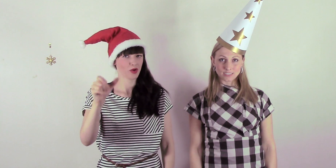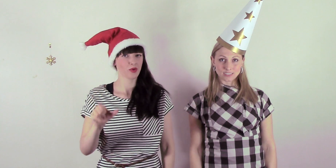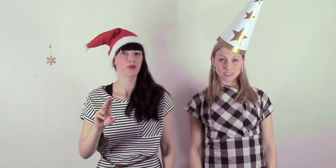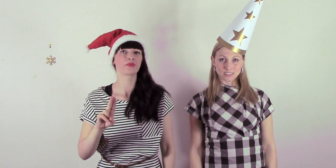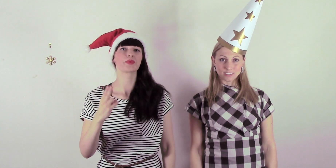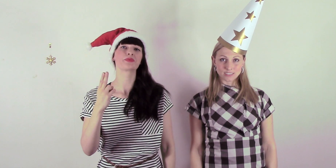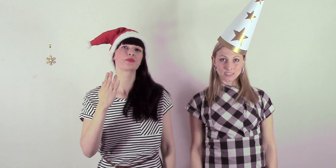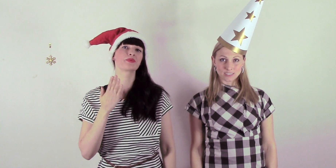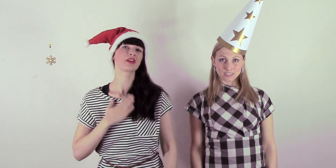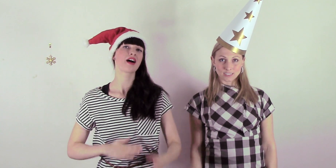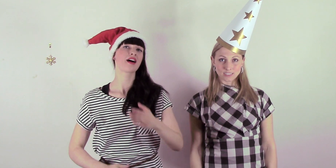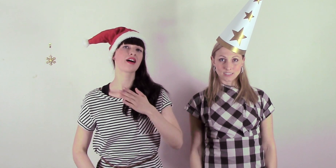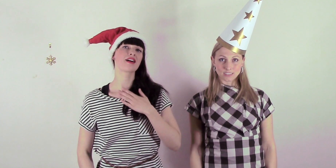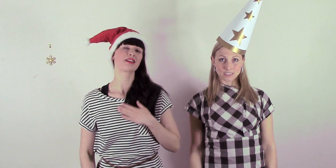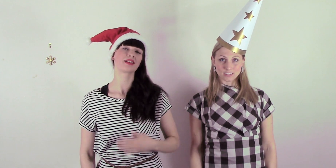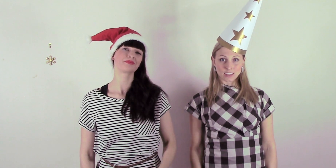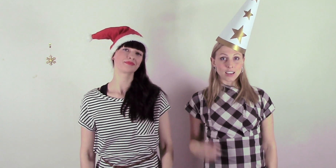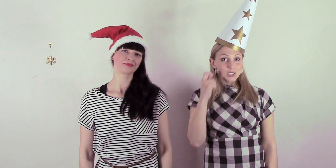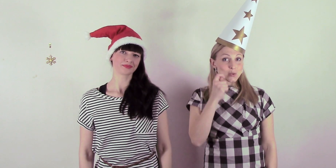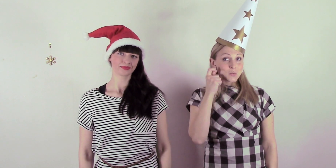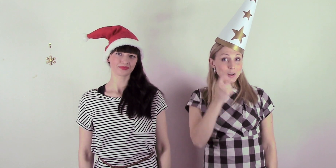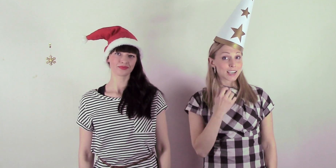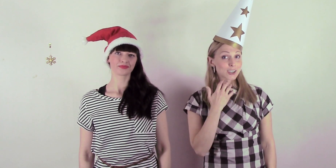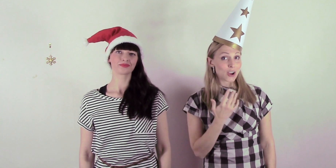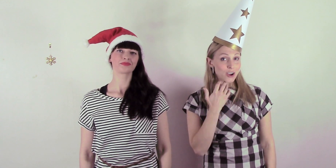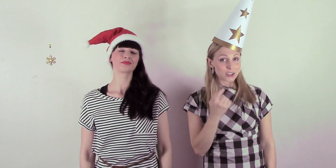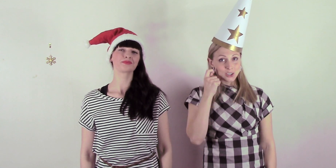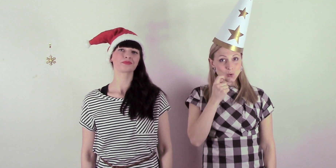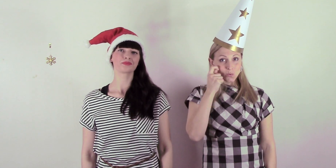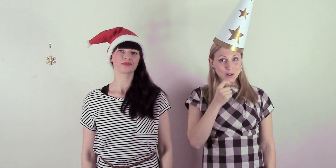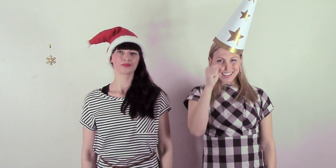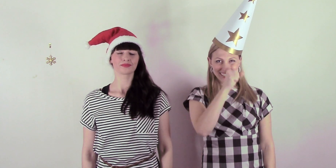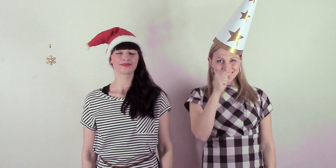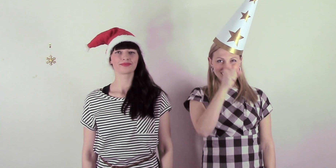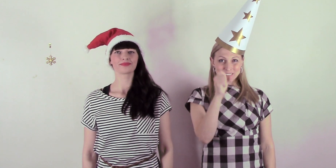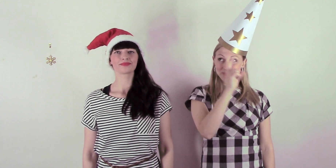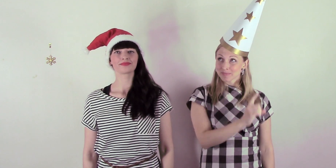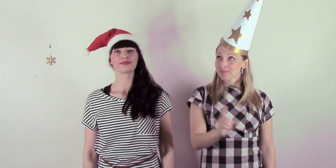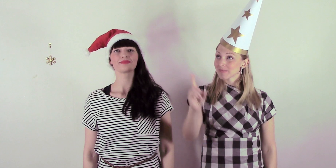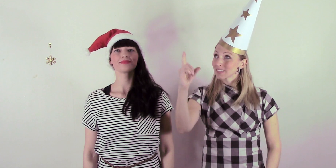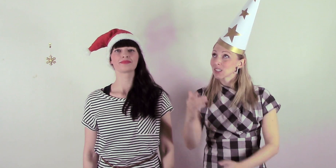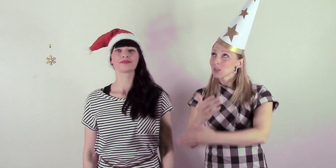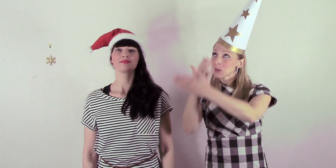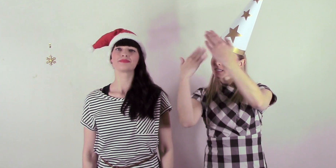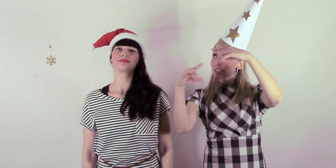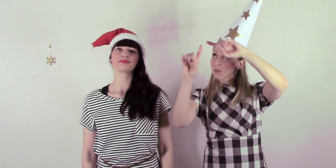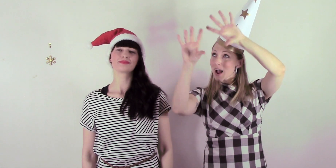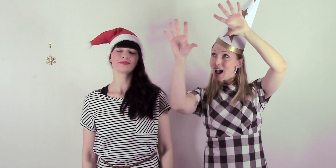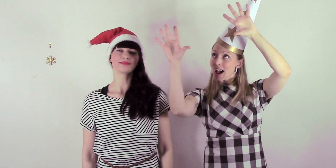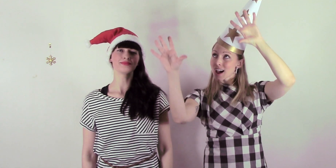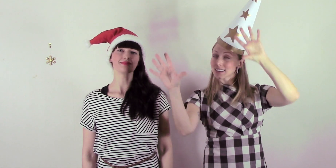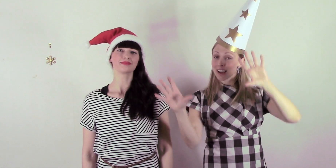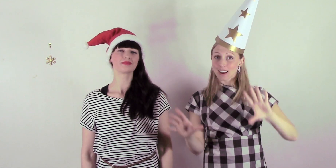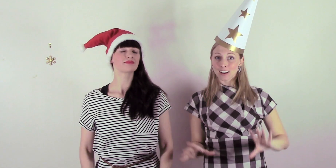tackar nu så gärna Jul är gröt och jul är gris Allt för den ljusa stjärnan